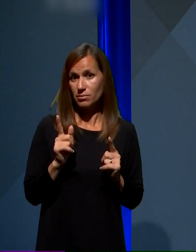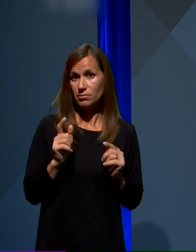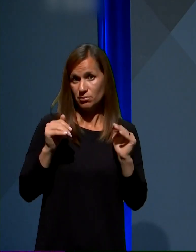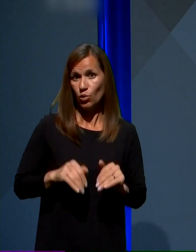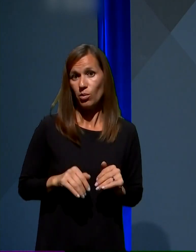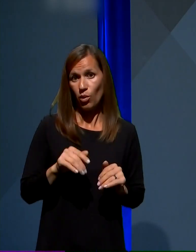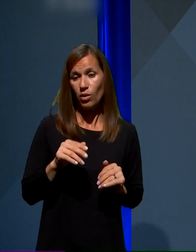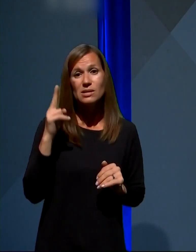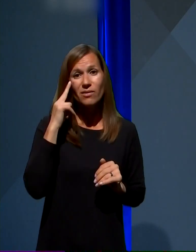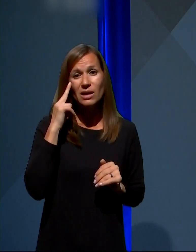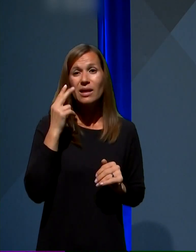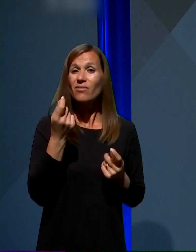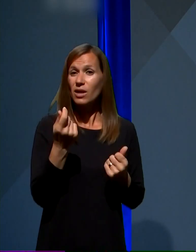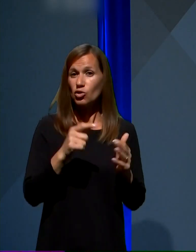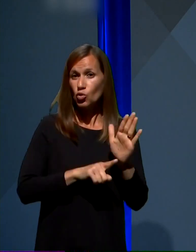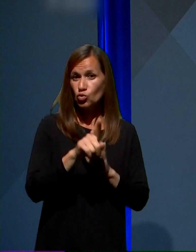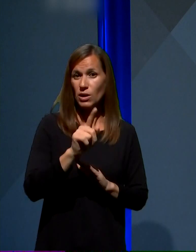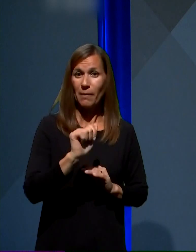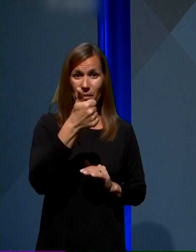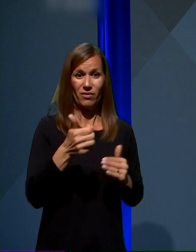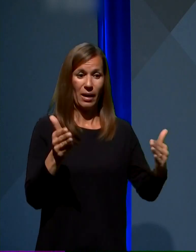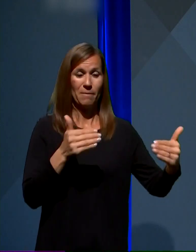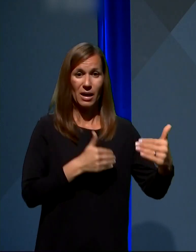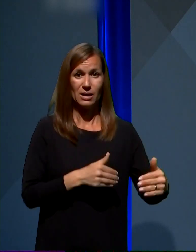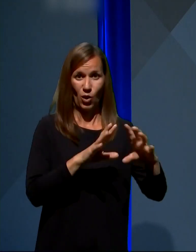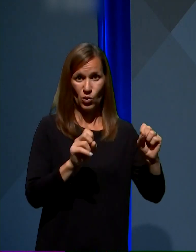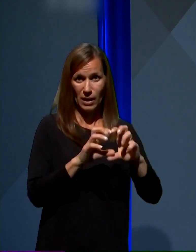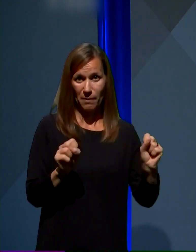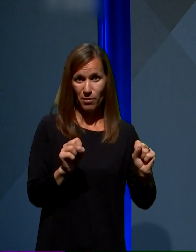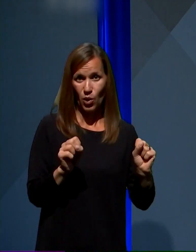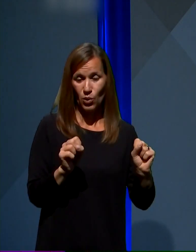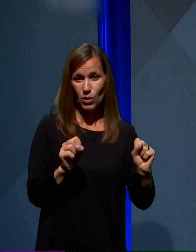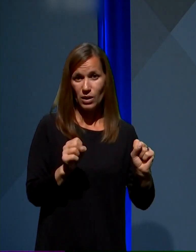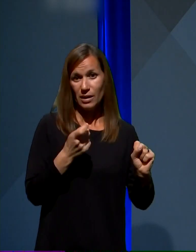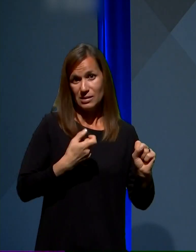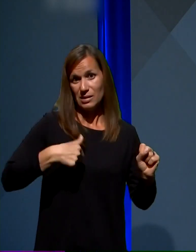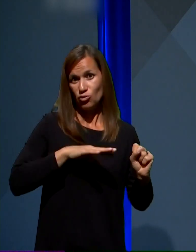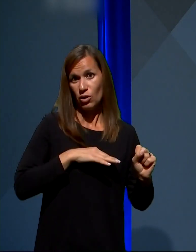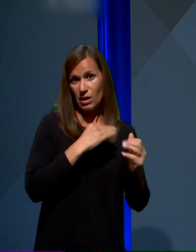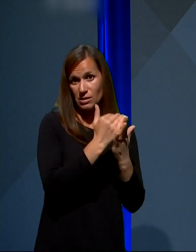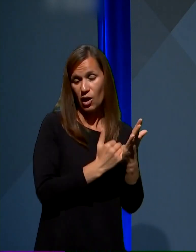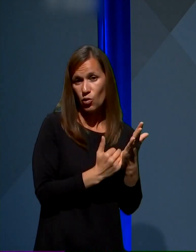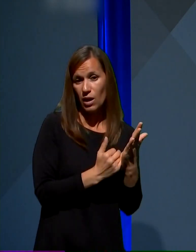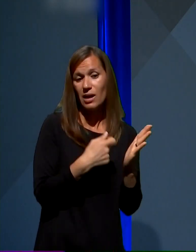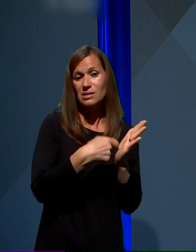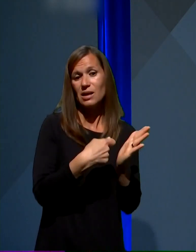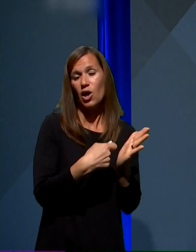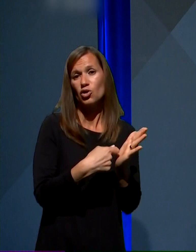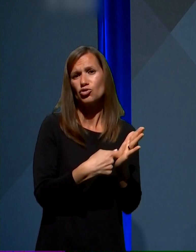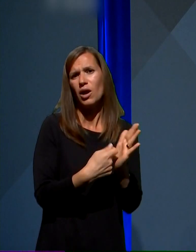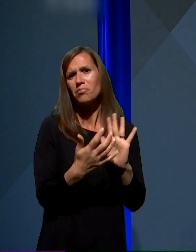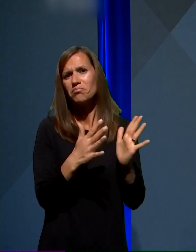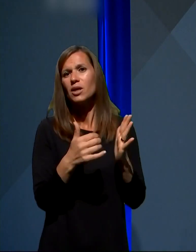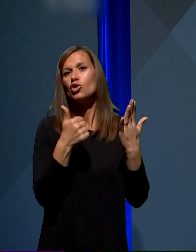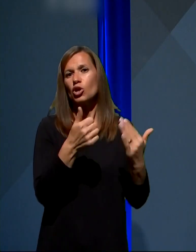da finančni učinek prvega paketa ukrepov iz našega zakona znaša dobrih